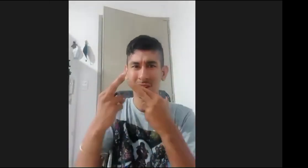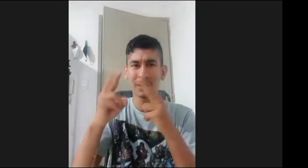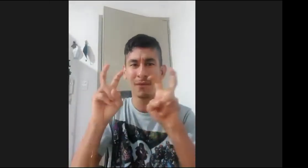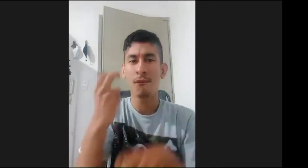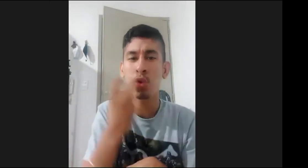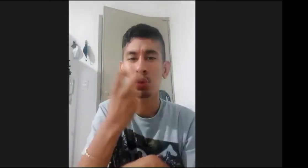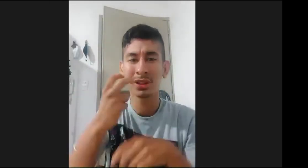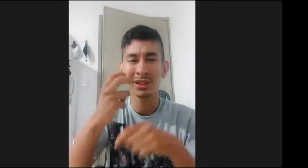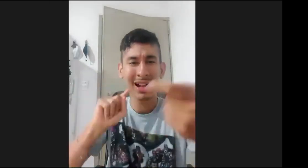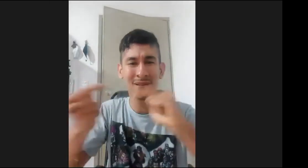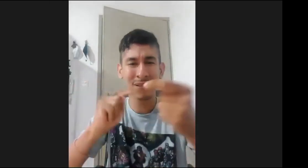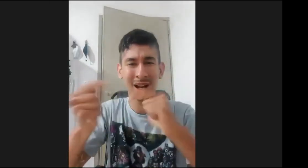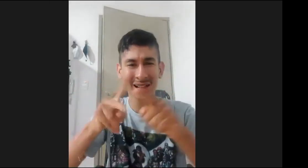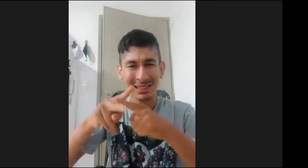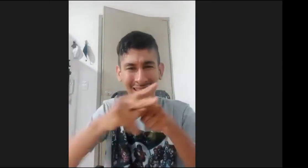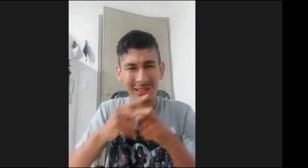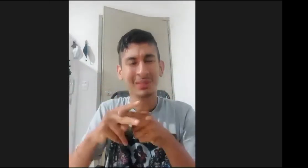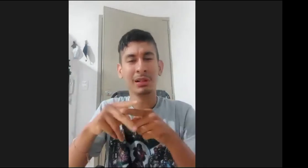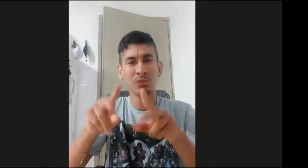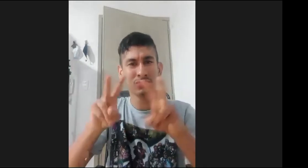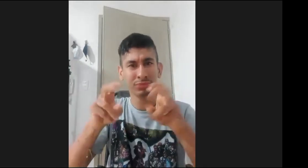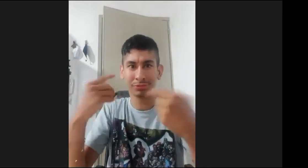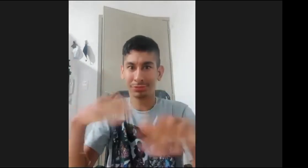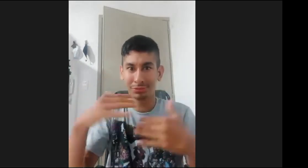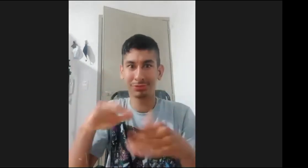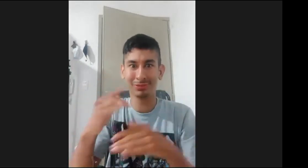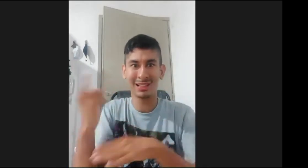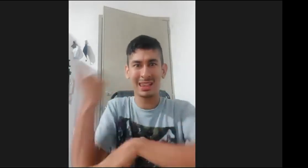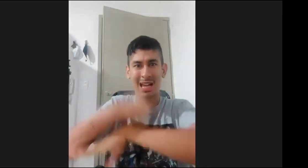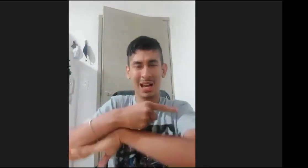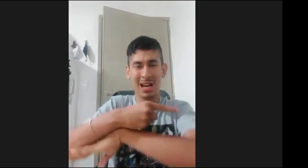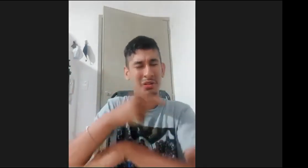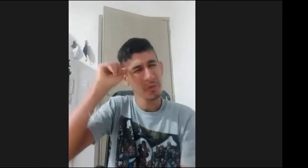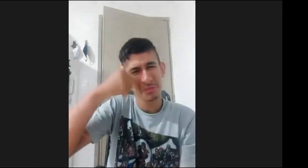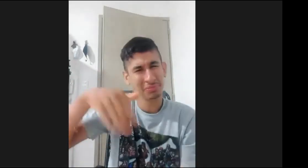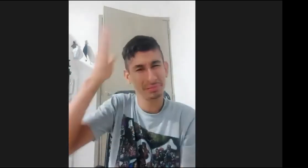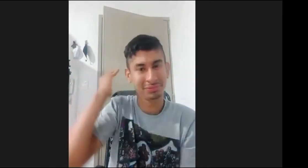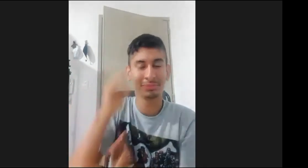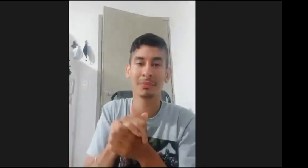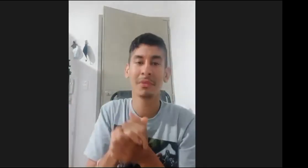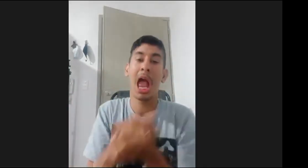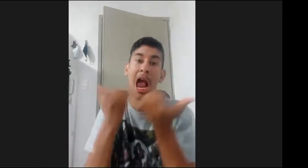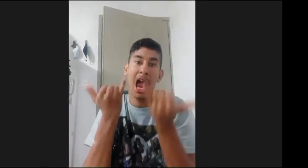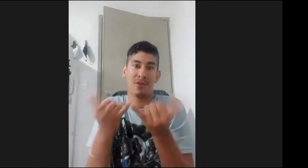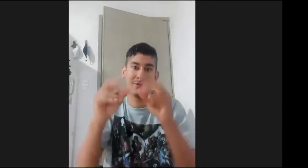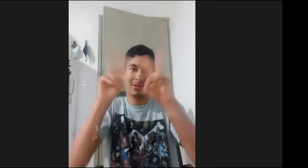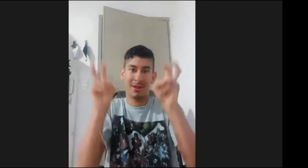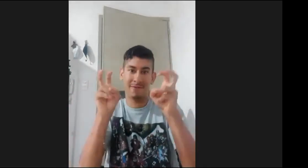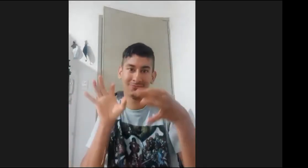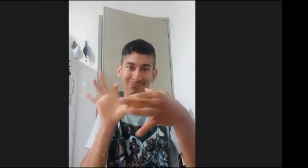dos años estuvimos en una reunión algo de fonobiología un taller un debate pero no me acuerdo sí no me acuerdo